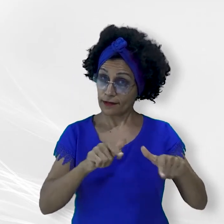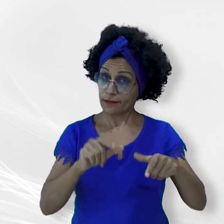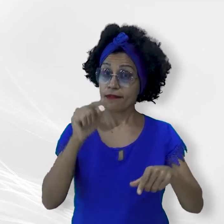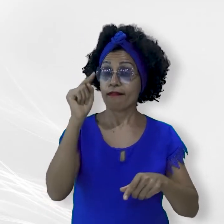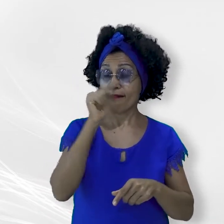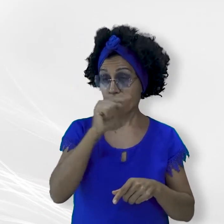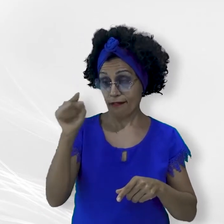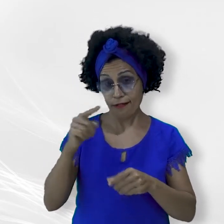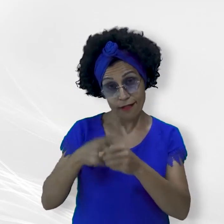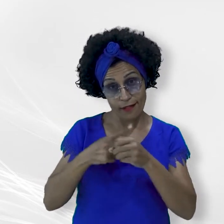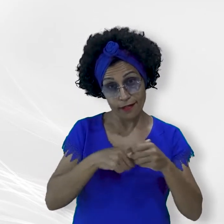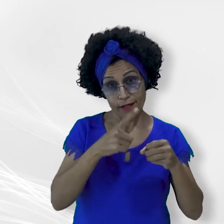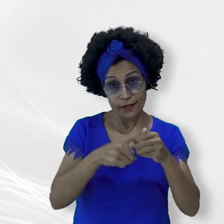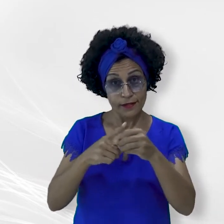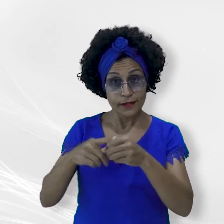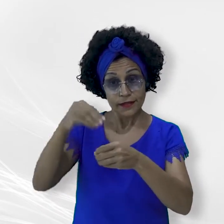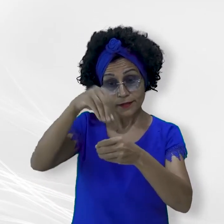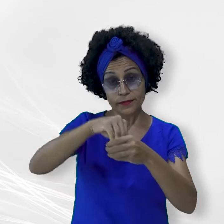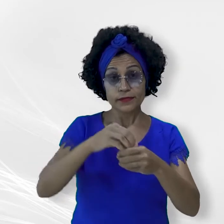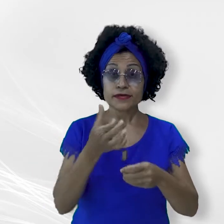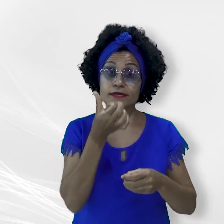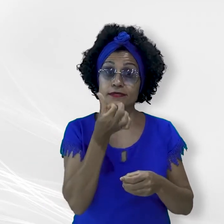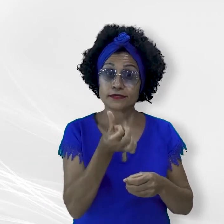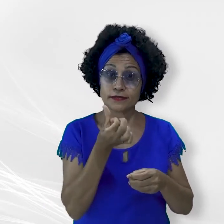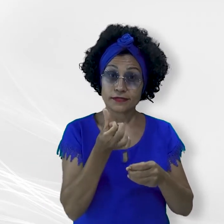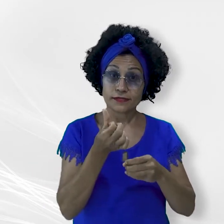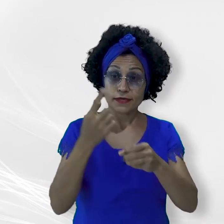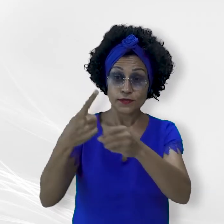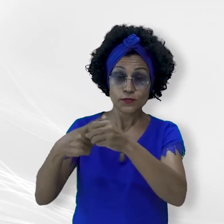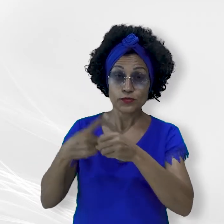implementar as ações em pelo menos seis municípios por ano até 2023.